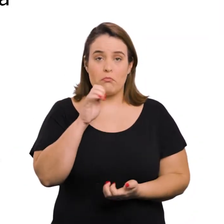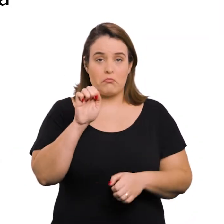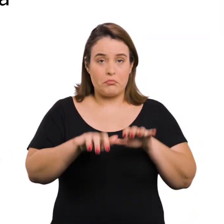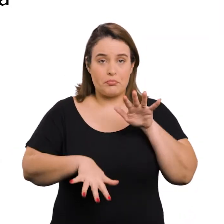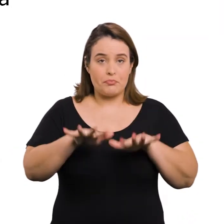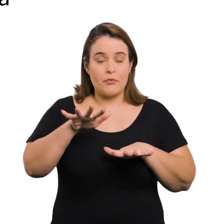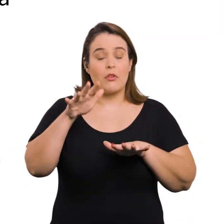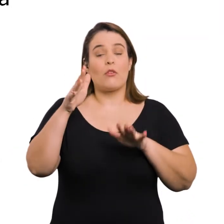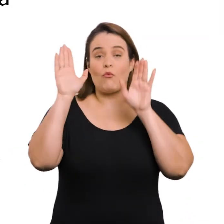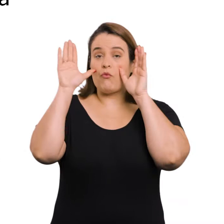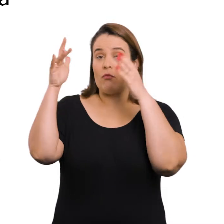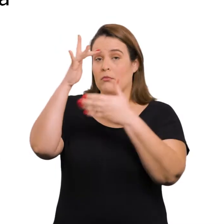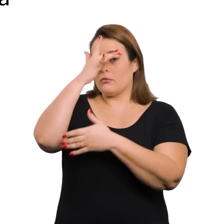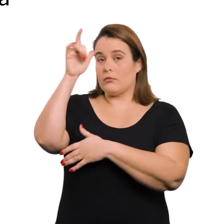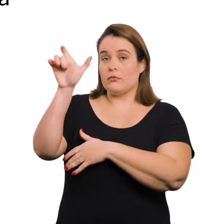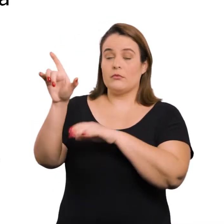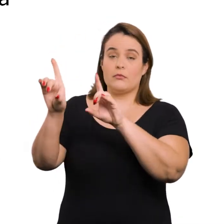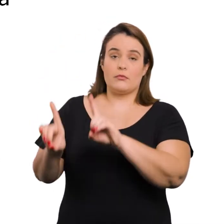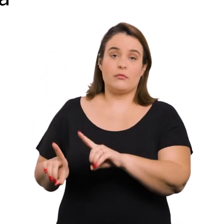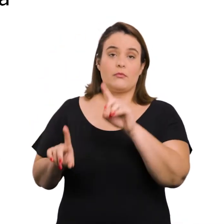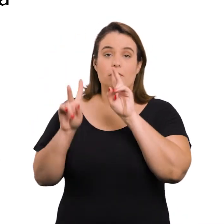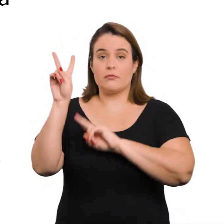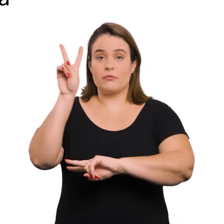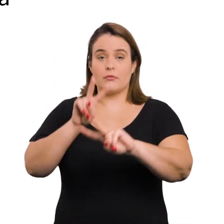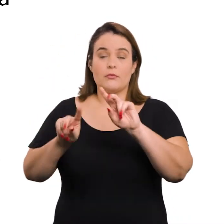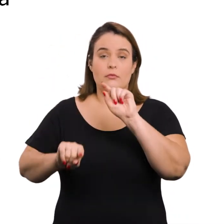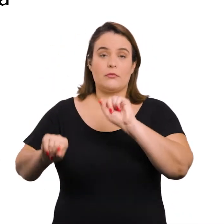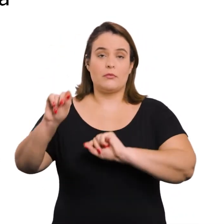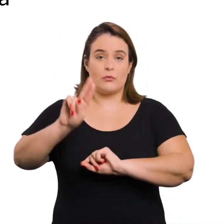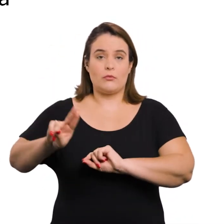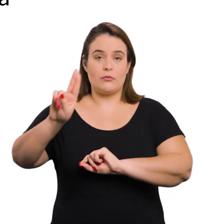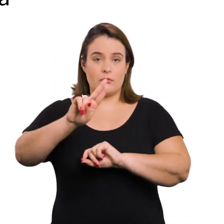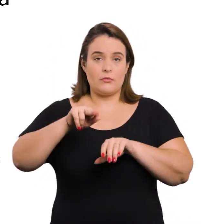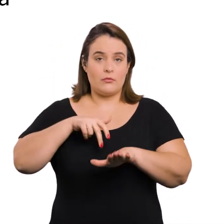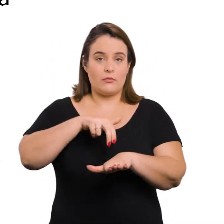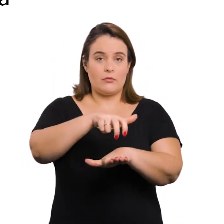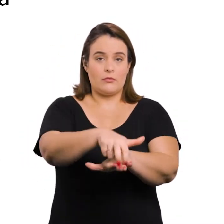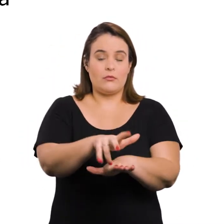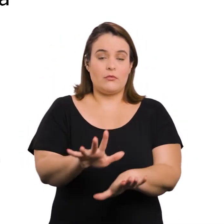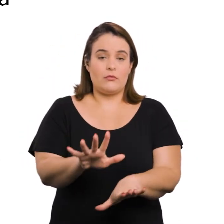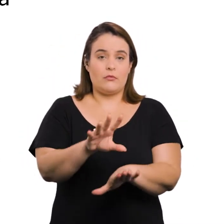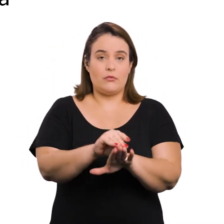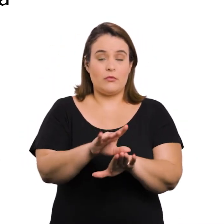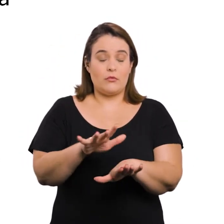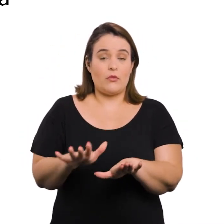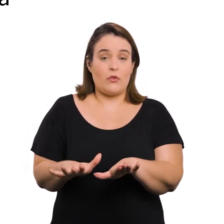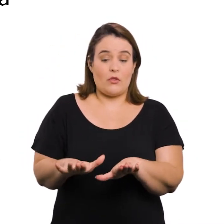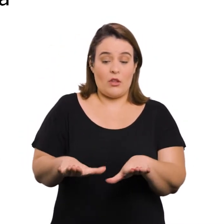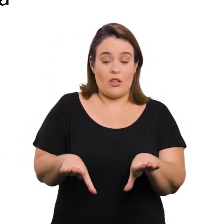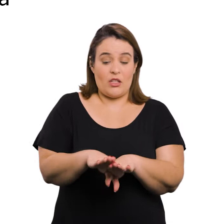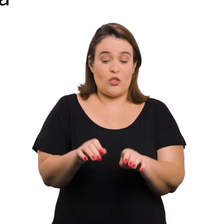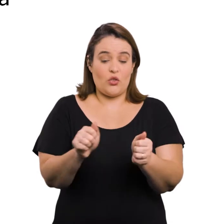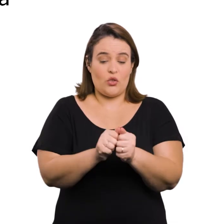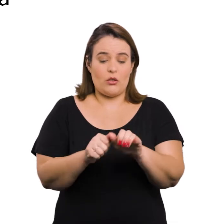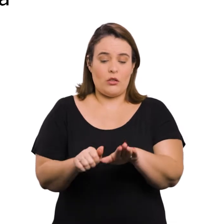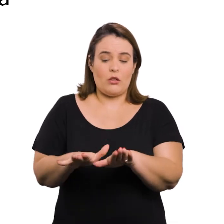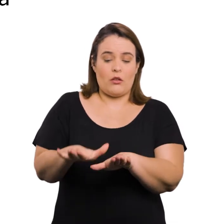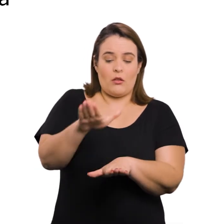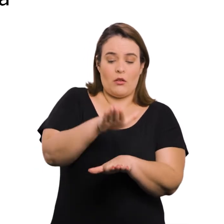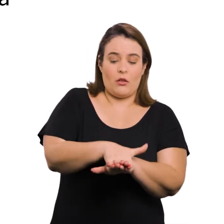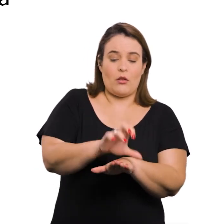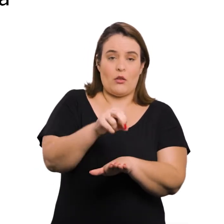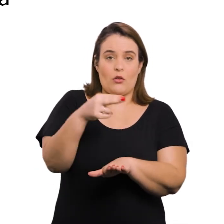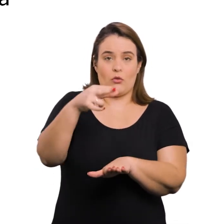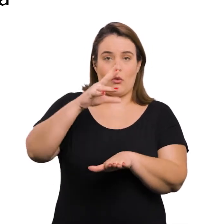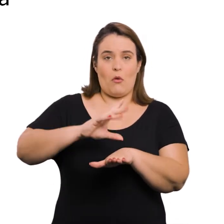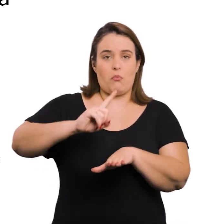contraste de cor, dirigida às pessoas com deficiência visual, por meio de piso tátil integrado, piso tátil sobreposto e